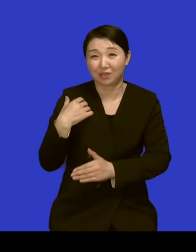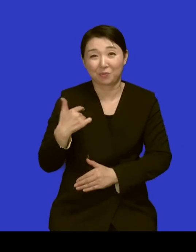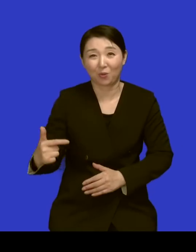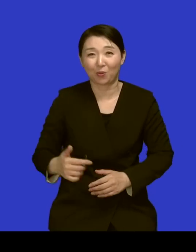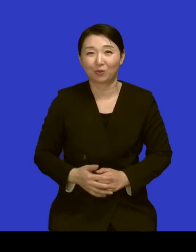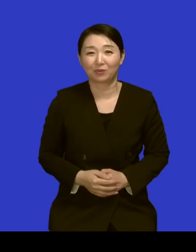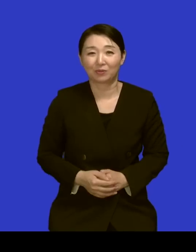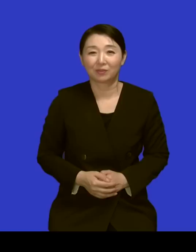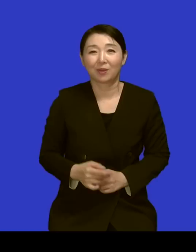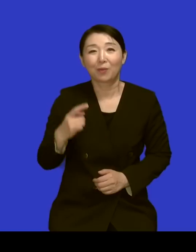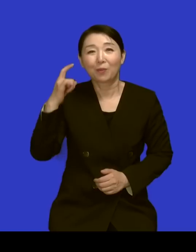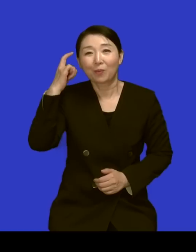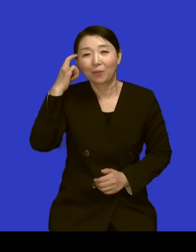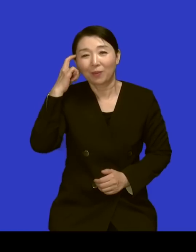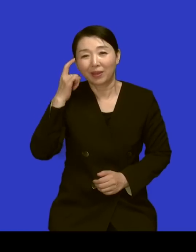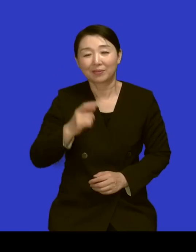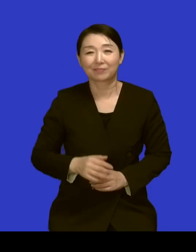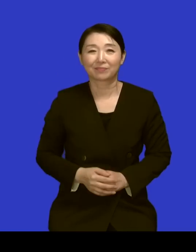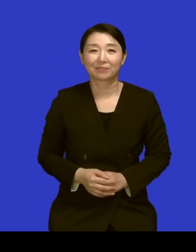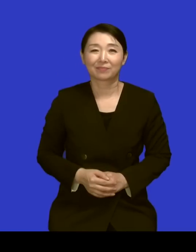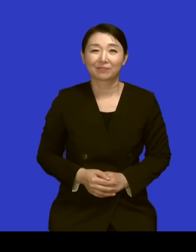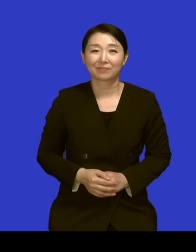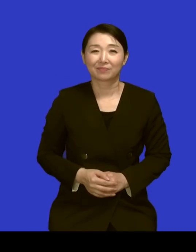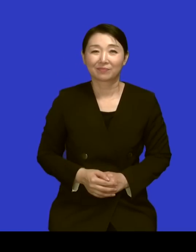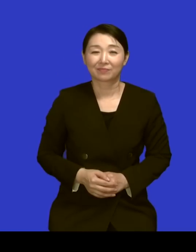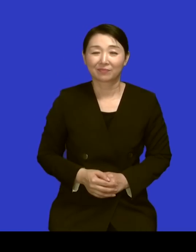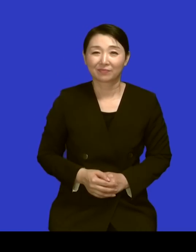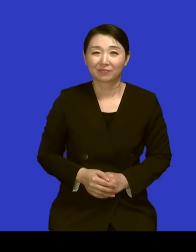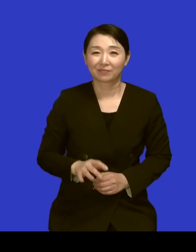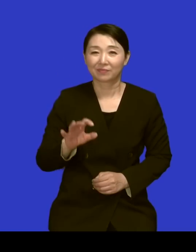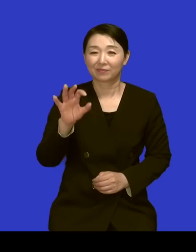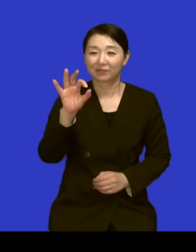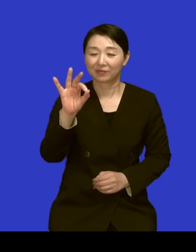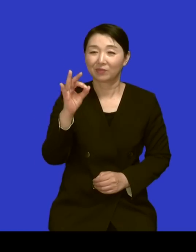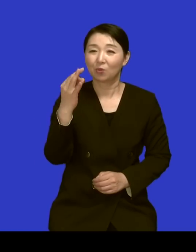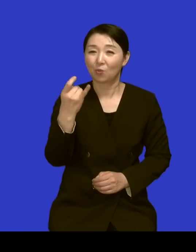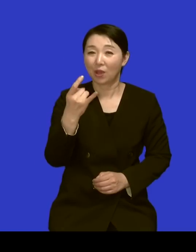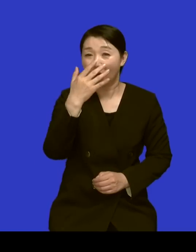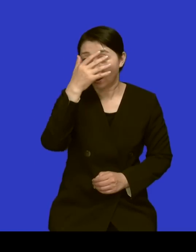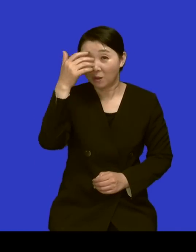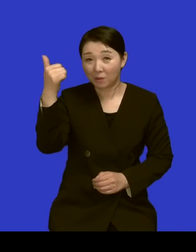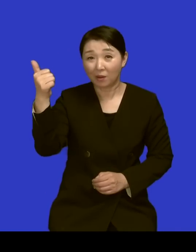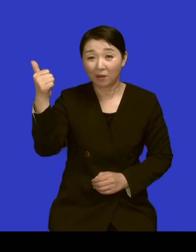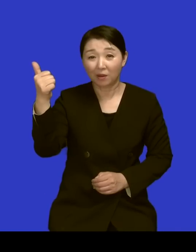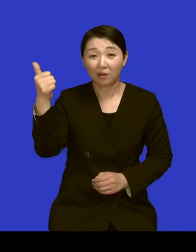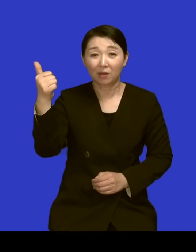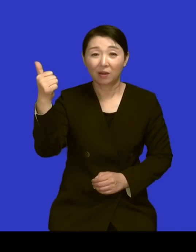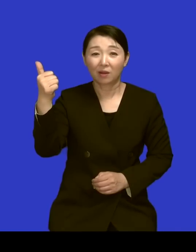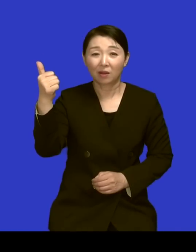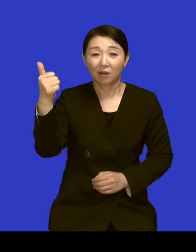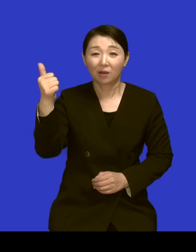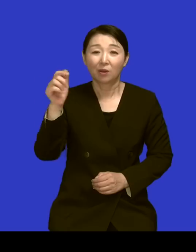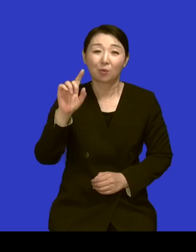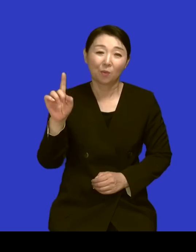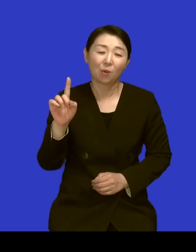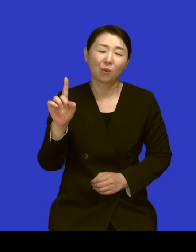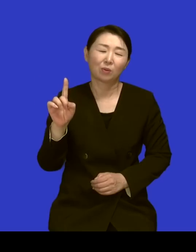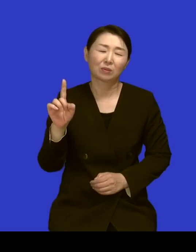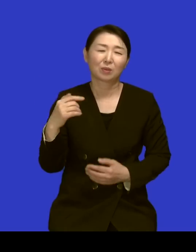이유가 저희 이제 외할아버지가 선배들로 다 나약하고 허약하죠 네 그래서